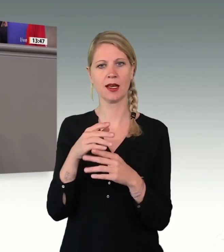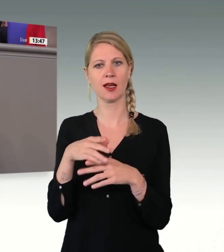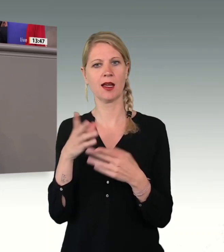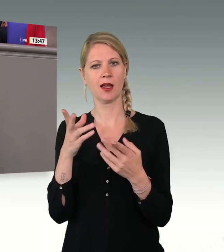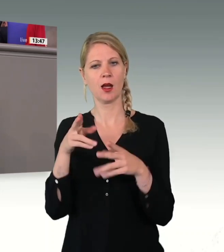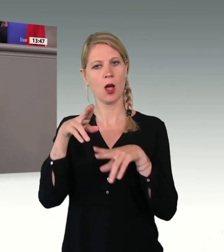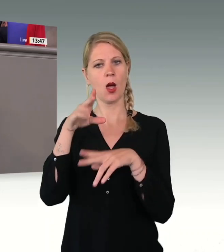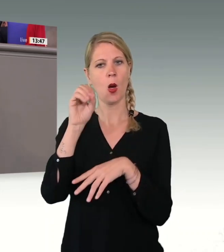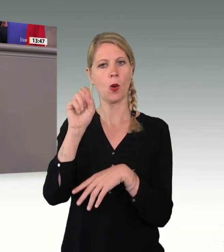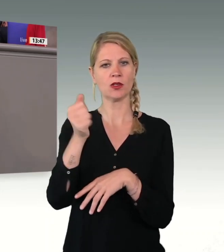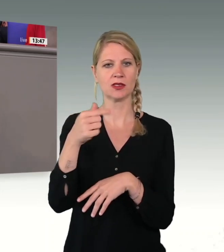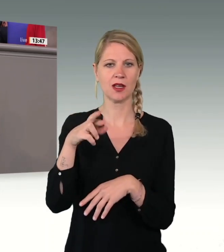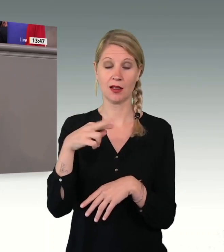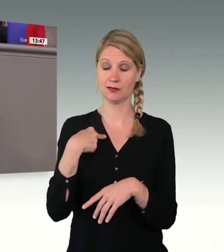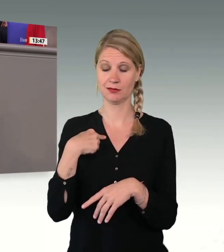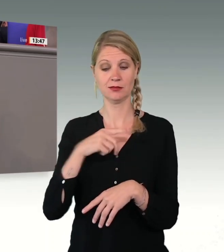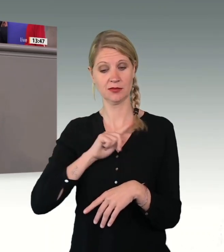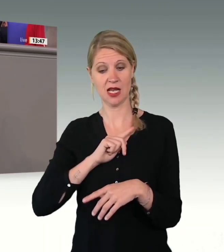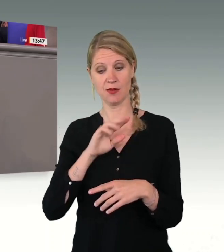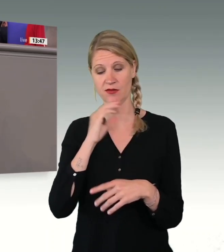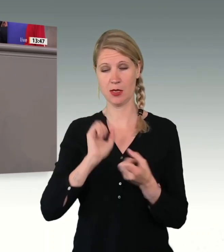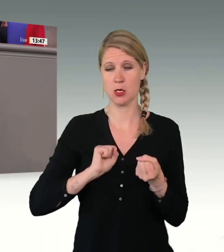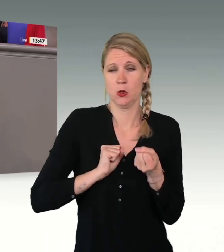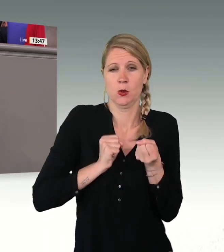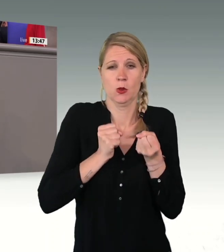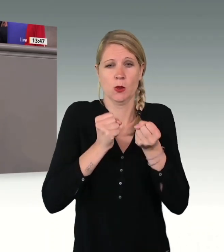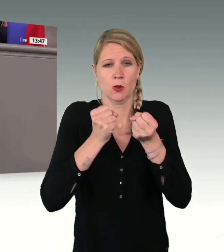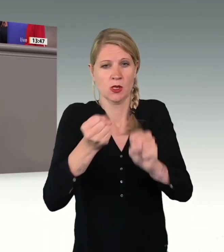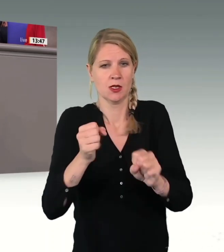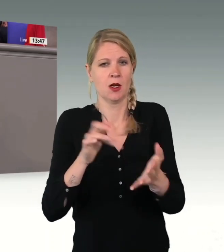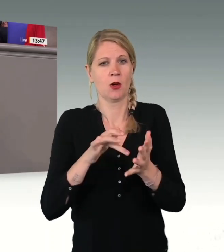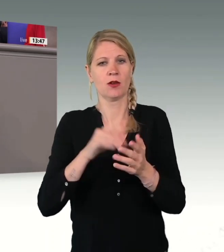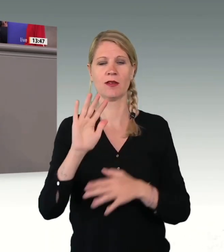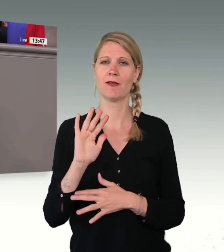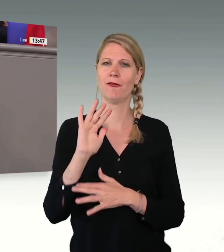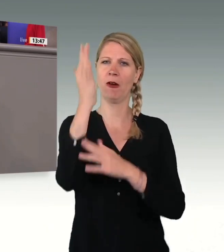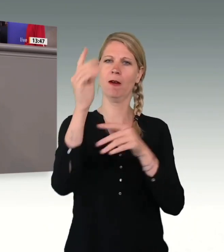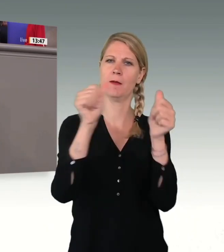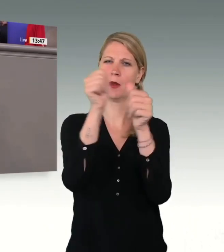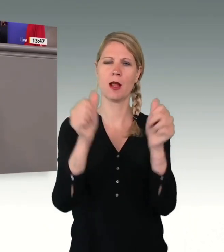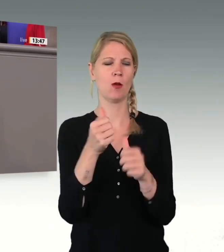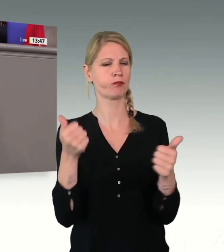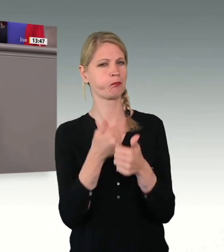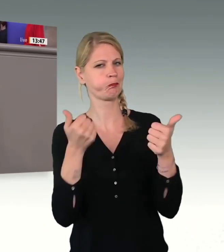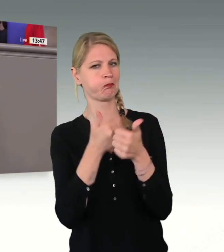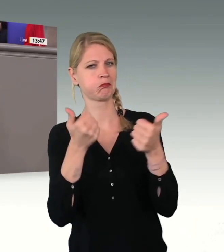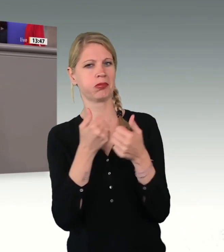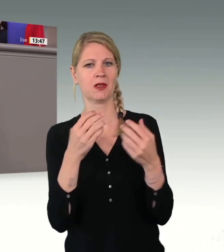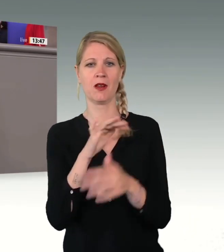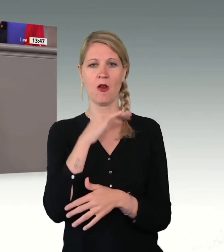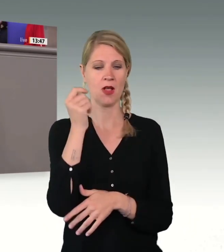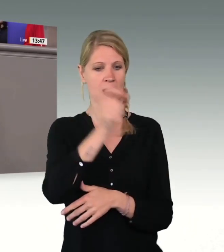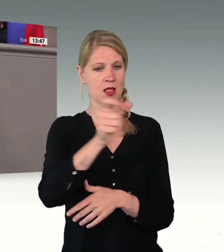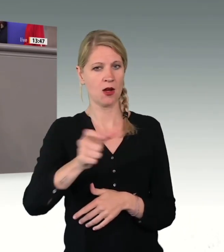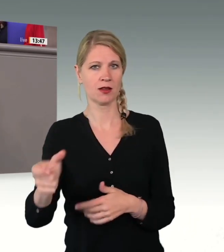zu tun. Da habe ich sehr dafür eingesetzt, dass sie kommt. Und es ist so ein großes Erfolgsmodell, das Sie auch beschreiben, dass sich viele darum reißen. Viele